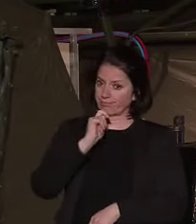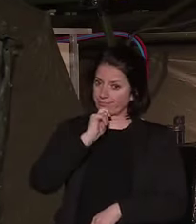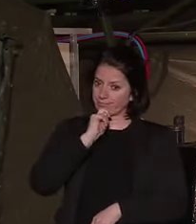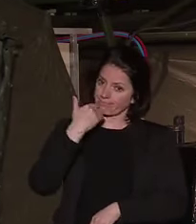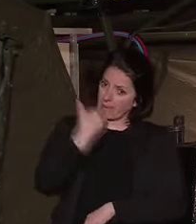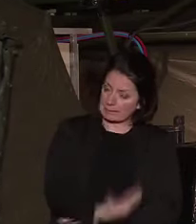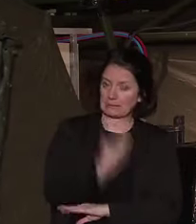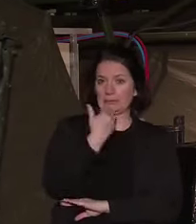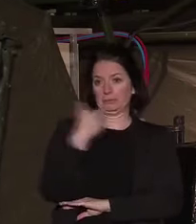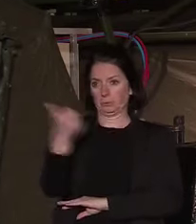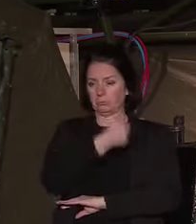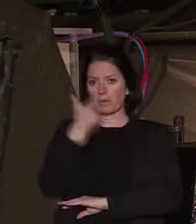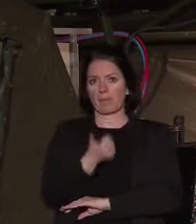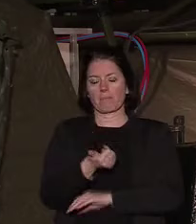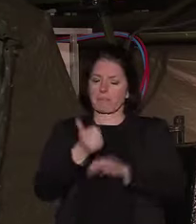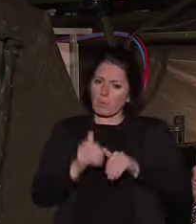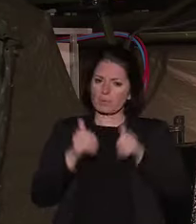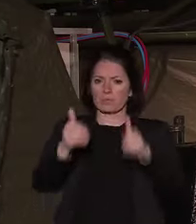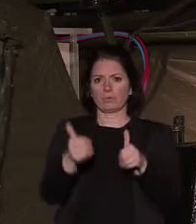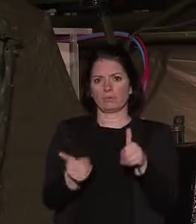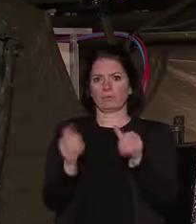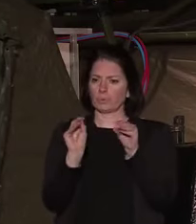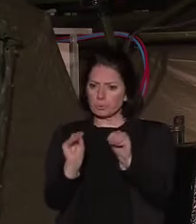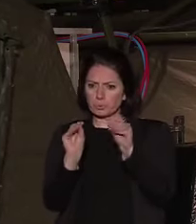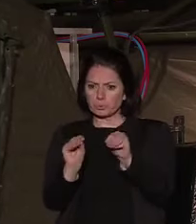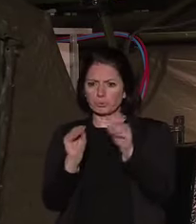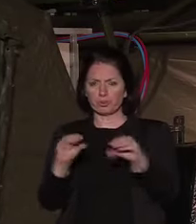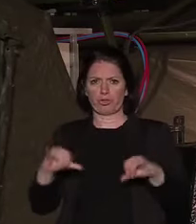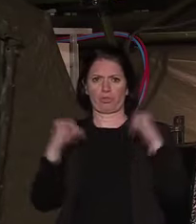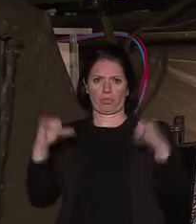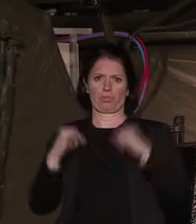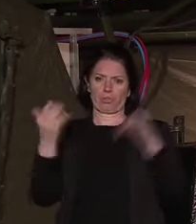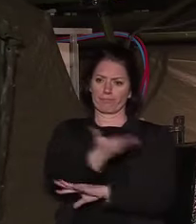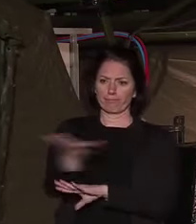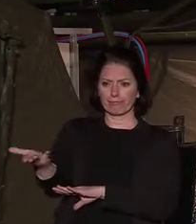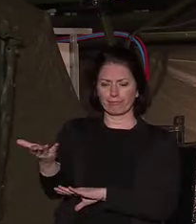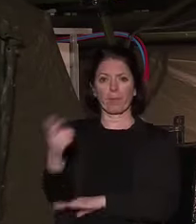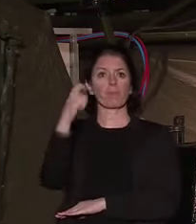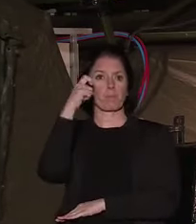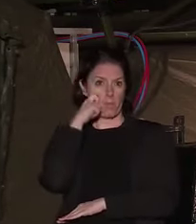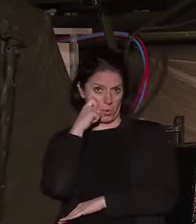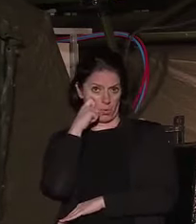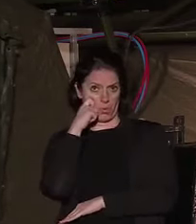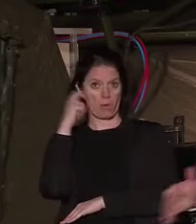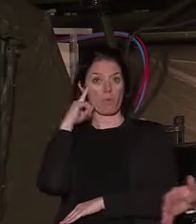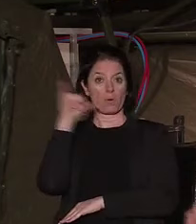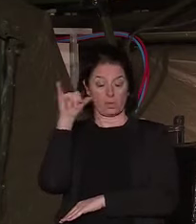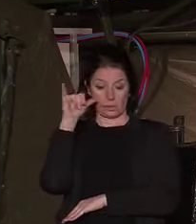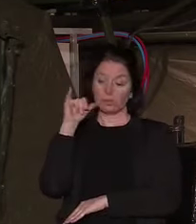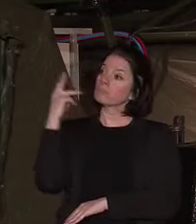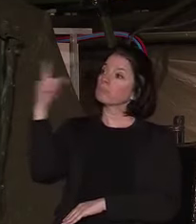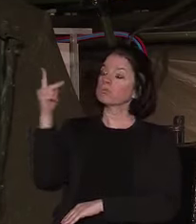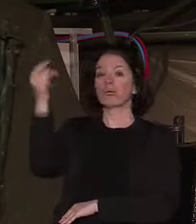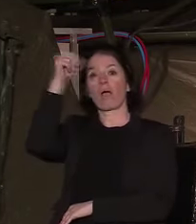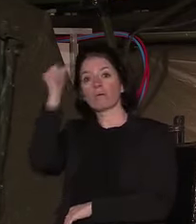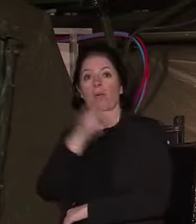de s'occuper de notre jeunesse de manière physique pour les enfants de nos personnels soignants, mais de tous les autres